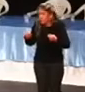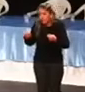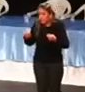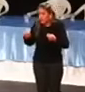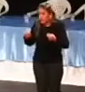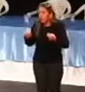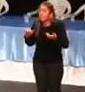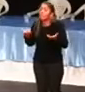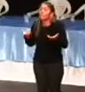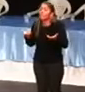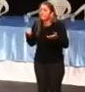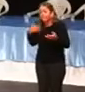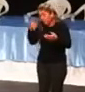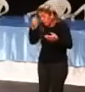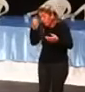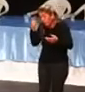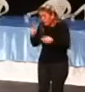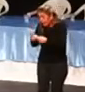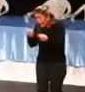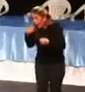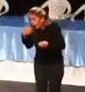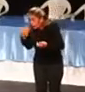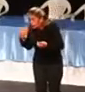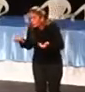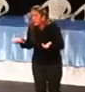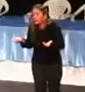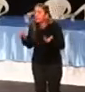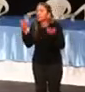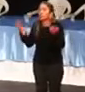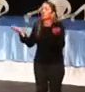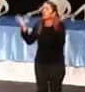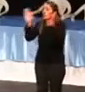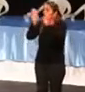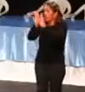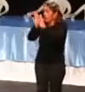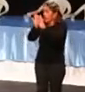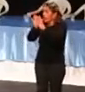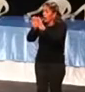esquece de fechar a janela. O certo é lembre-se de fechar a janela.